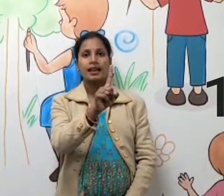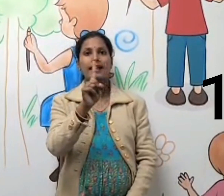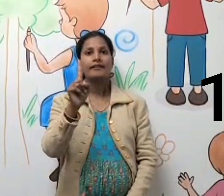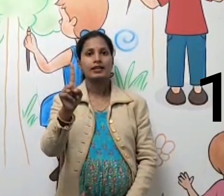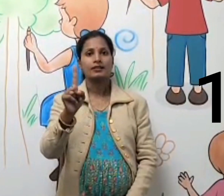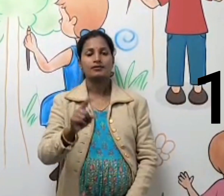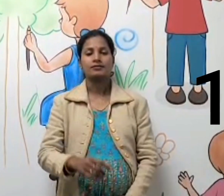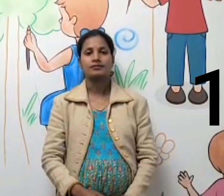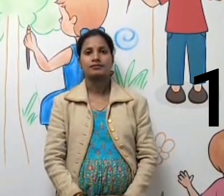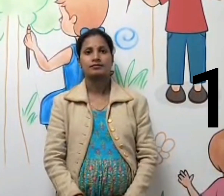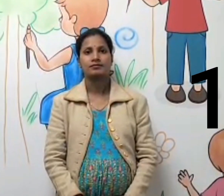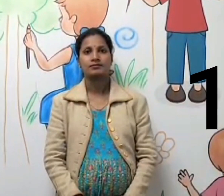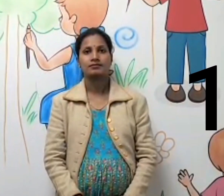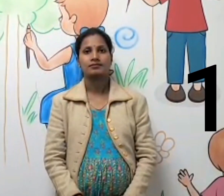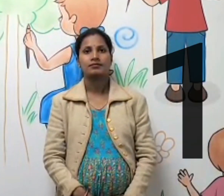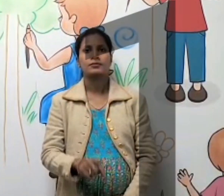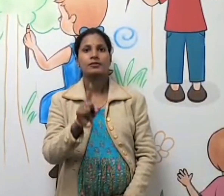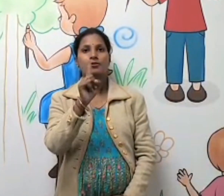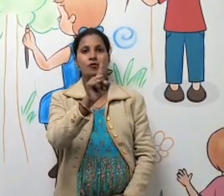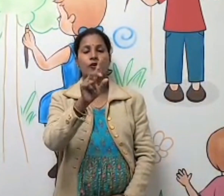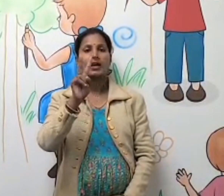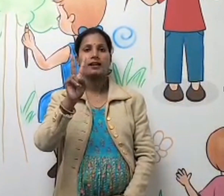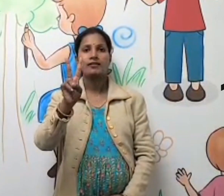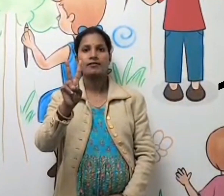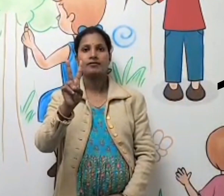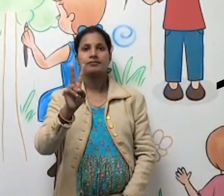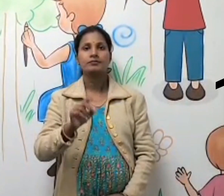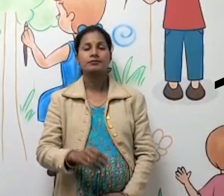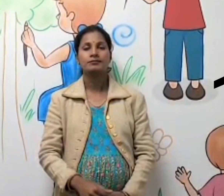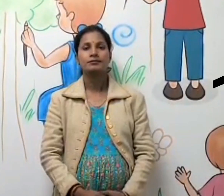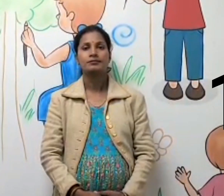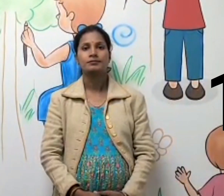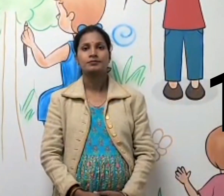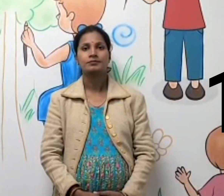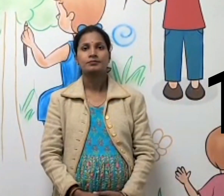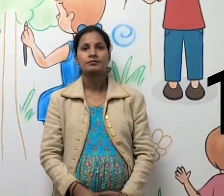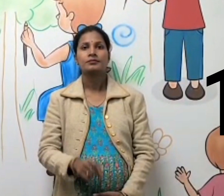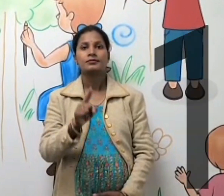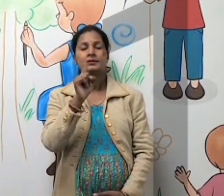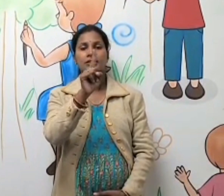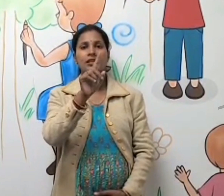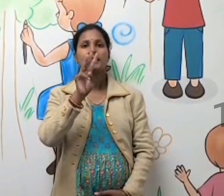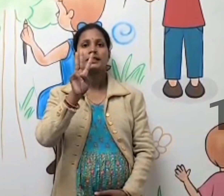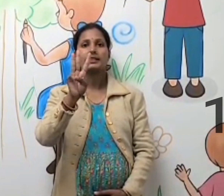11 12 13